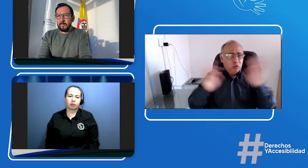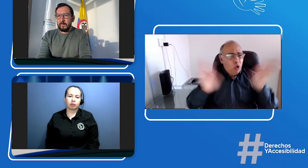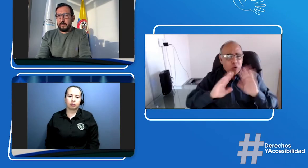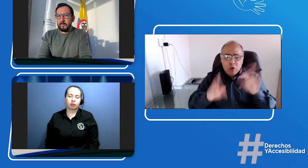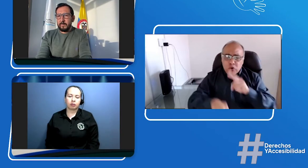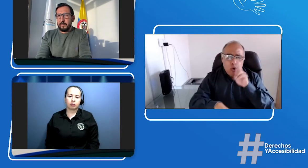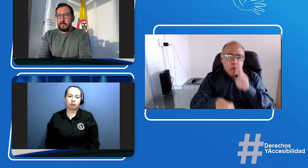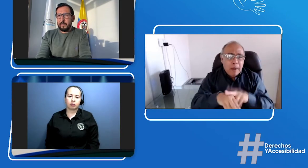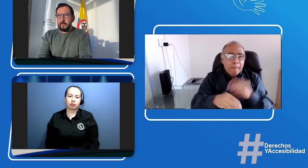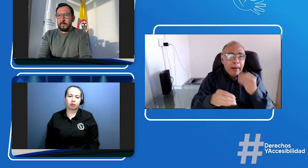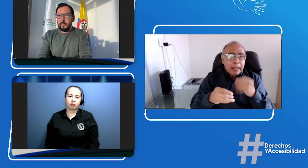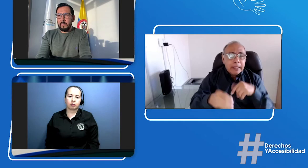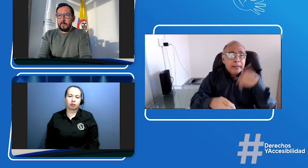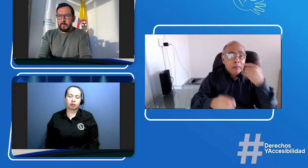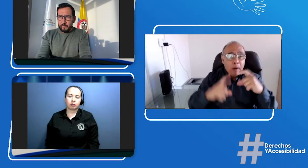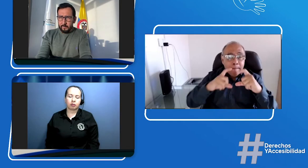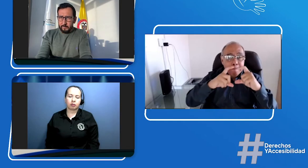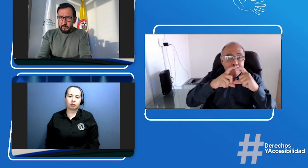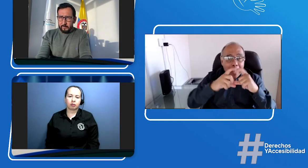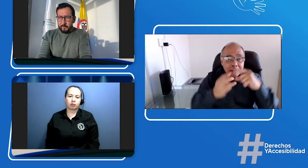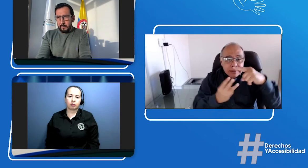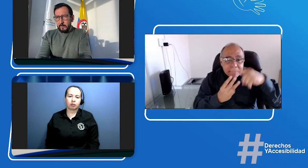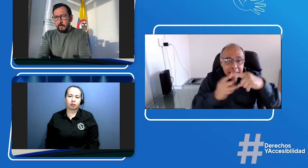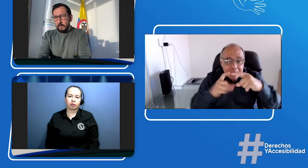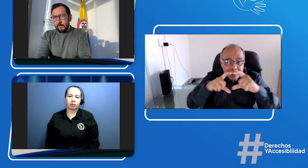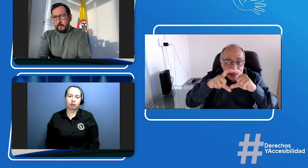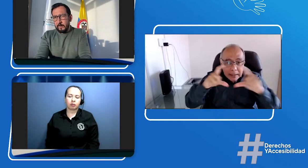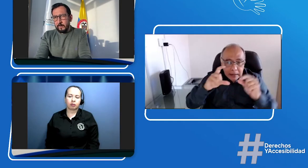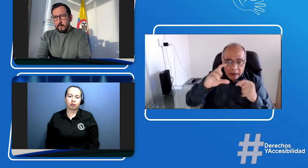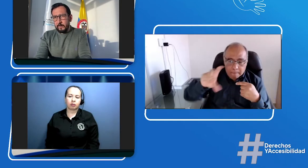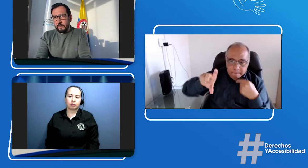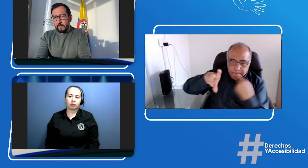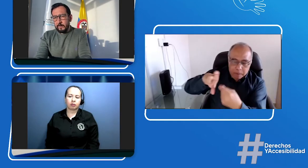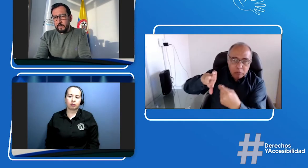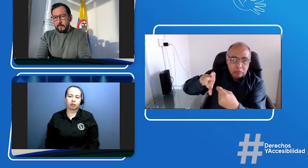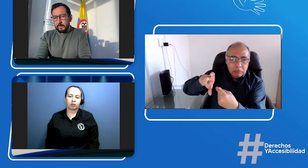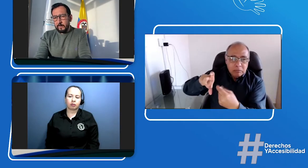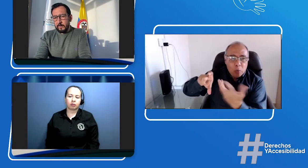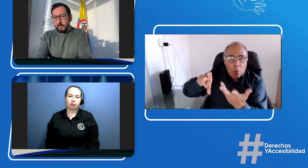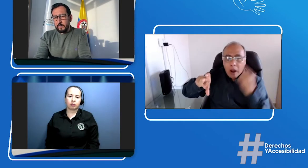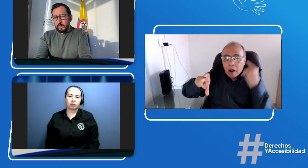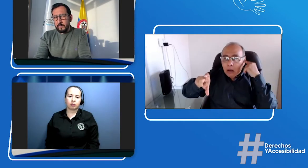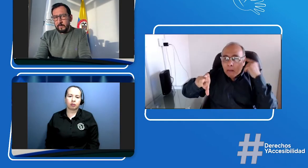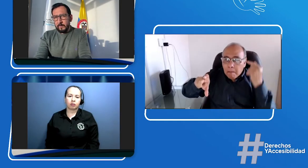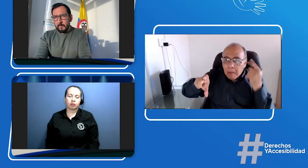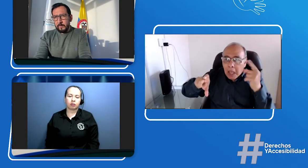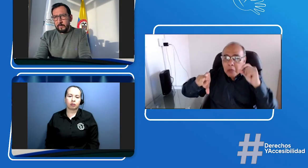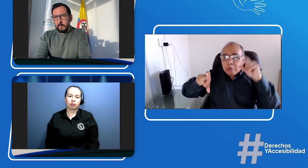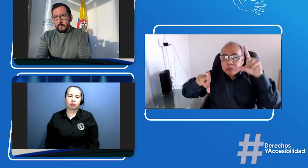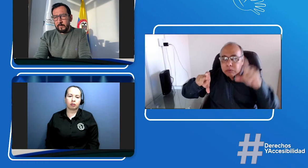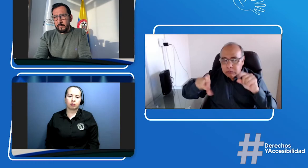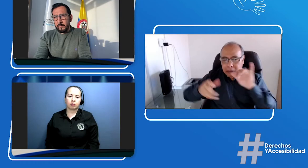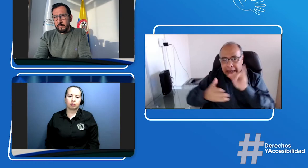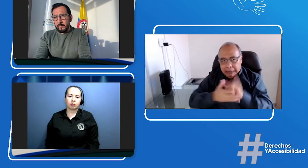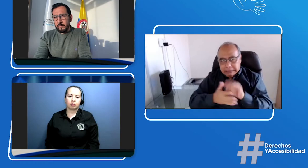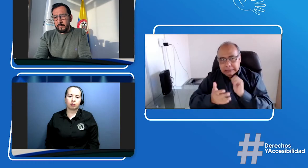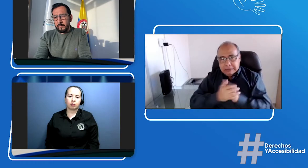si ustedes piensan que les va a salir pérdida auditiva completa y no les van a dar la licencia no no es para eso